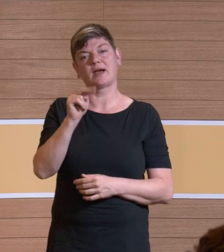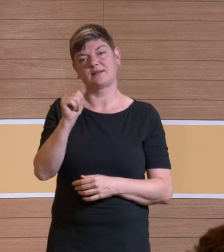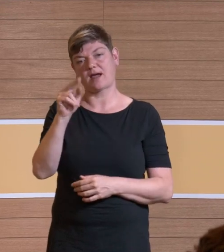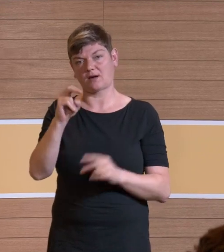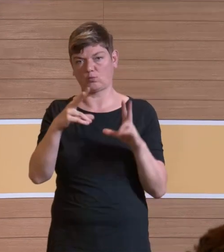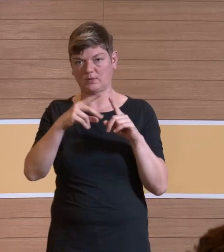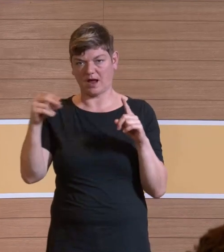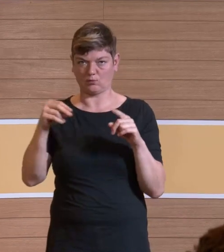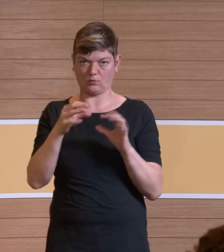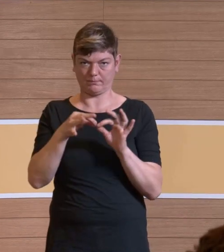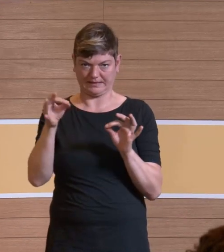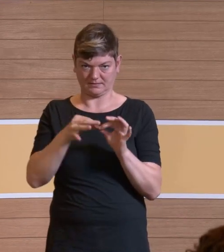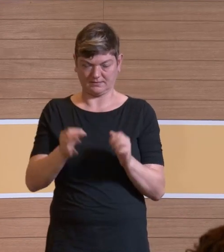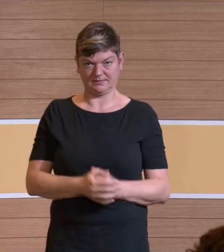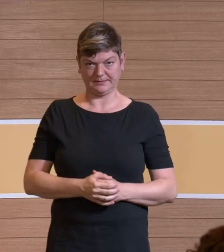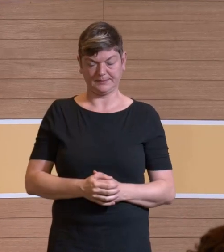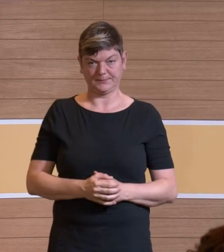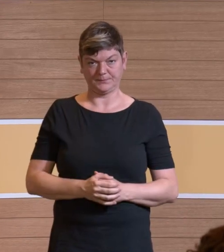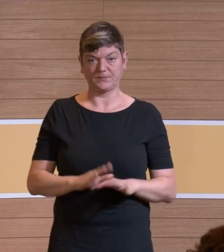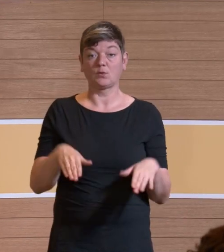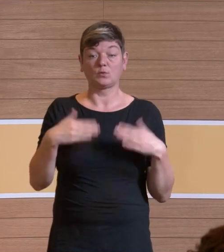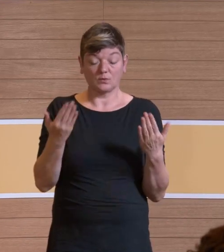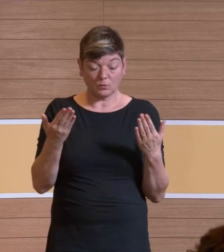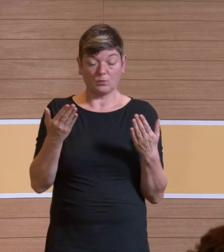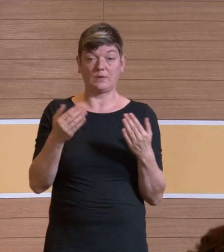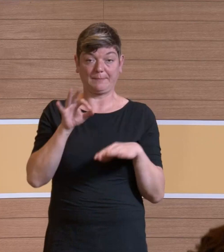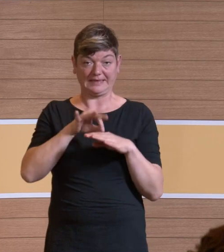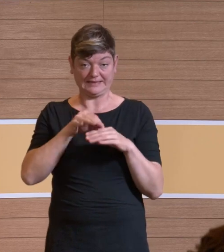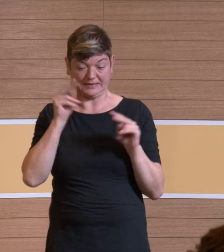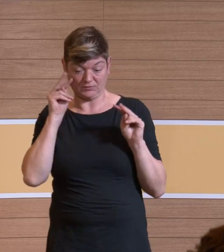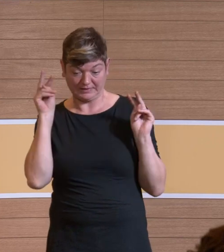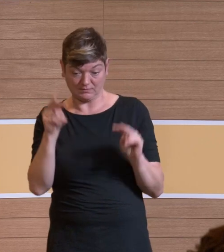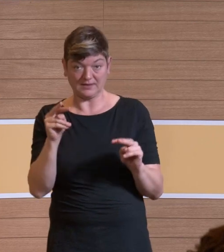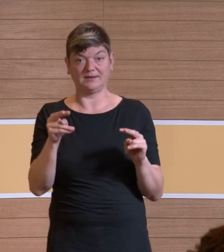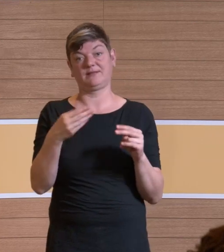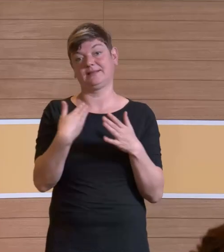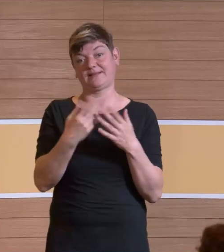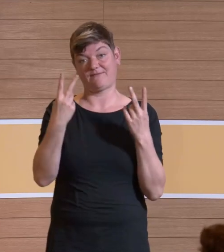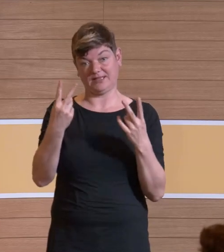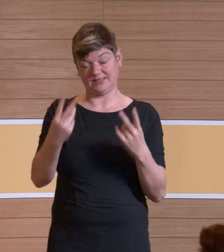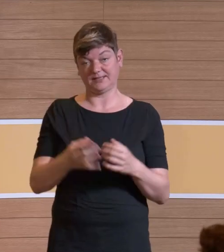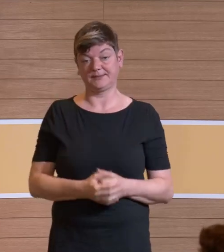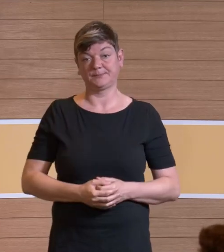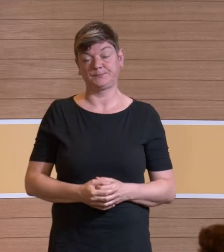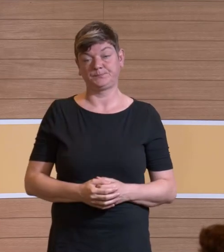Und das macht sie auch aus medizinischer Perspektive ganz bedeutsam. Denn